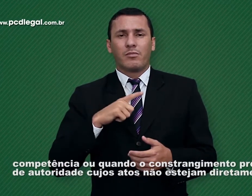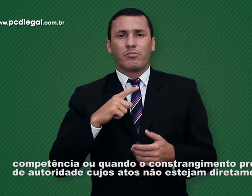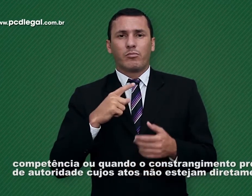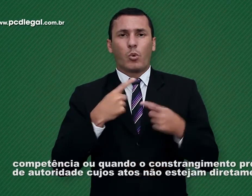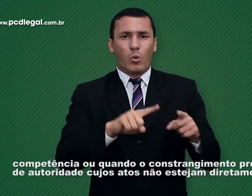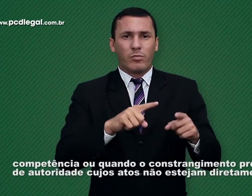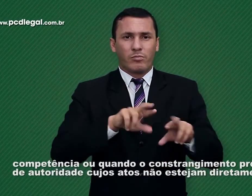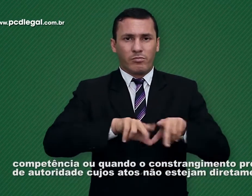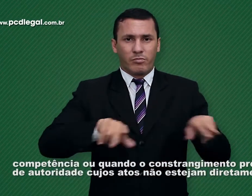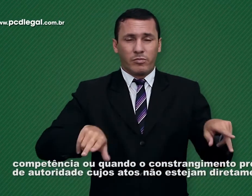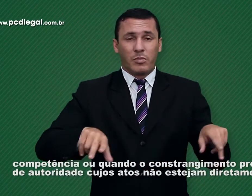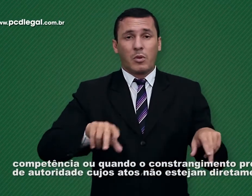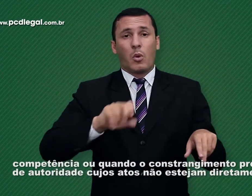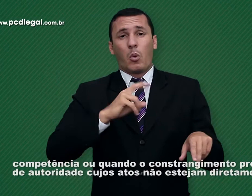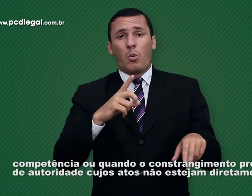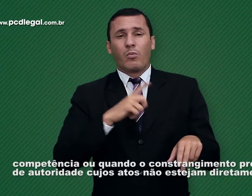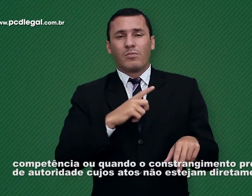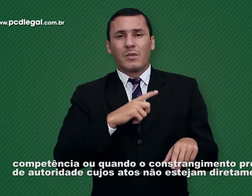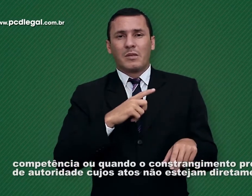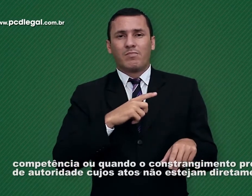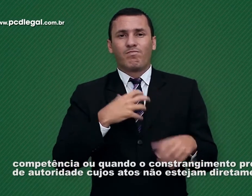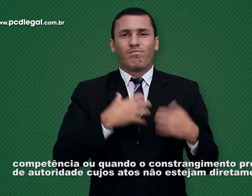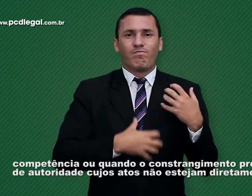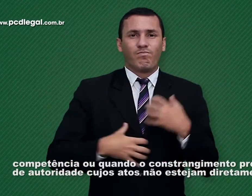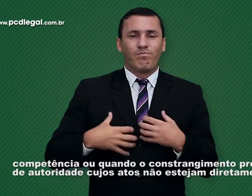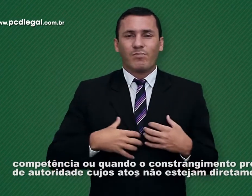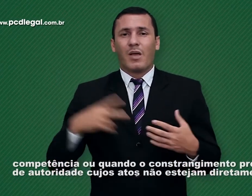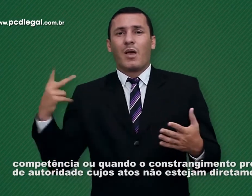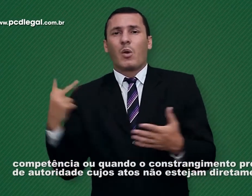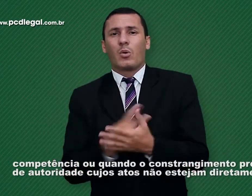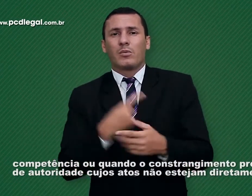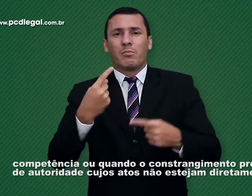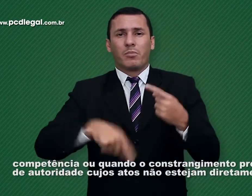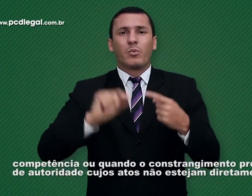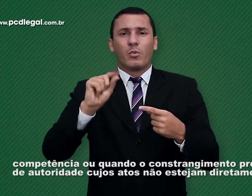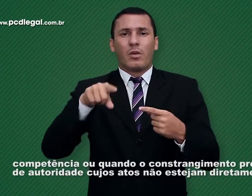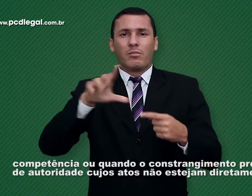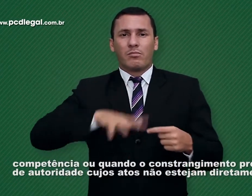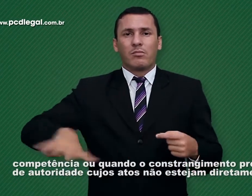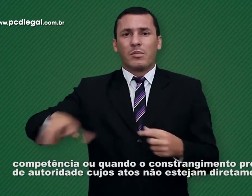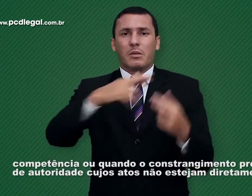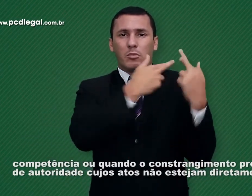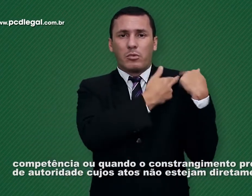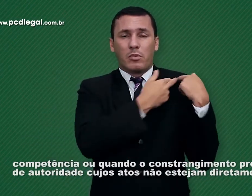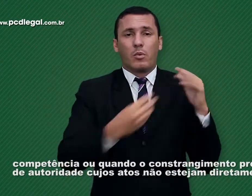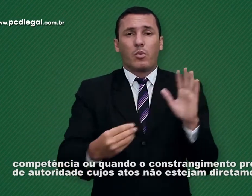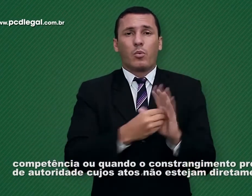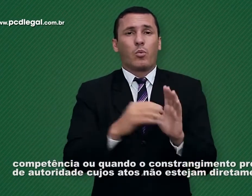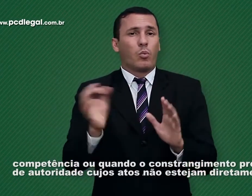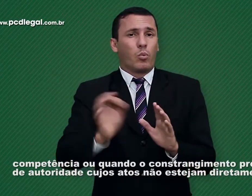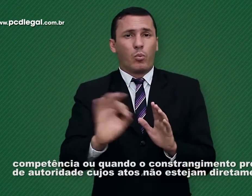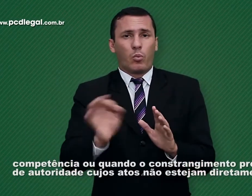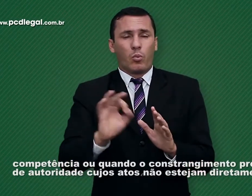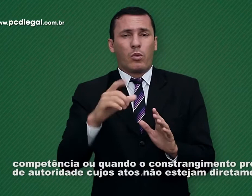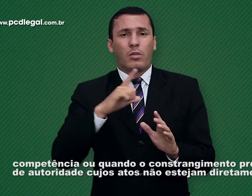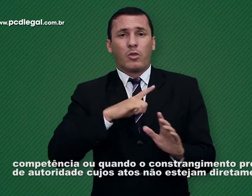sua competência ou quando o constrangimento provier de autoridade cujos atos não estejam